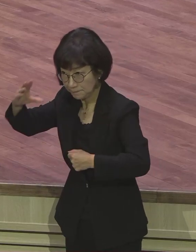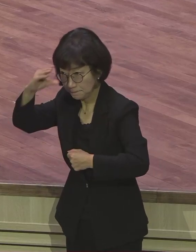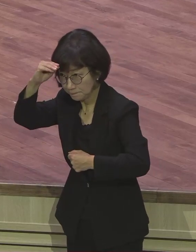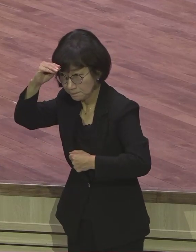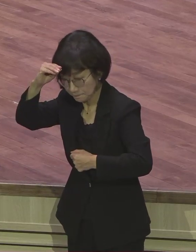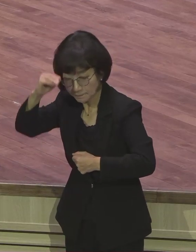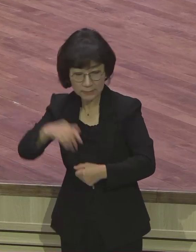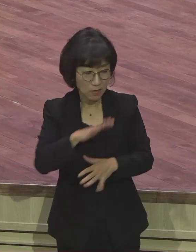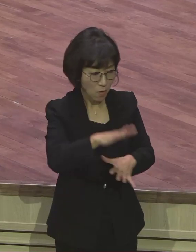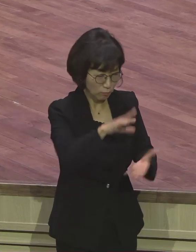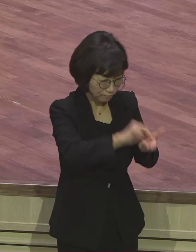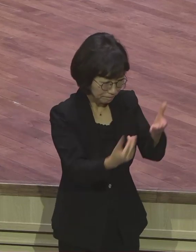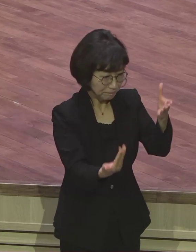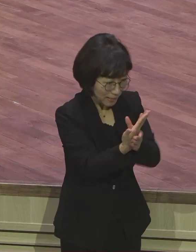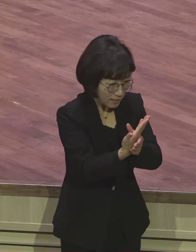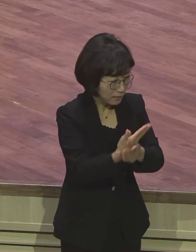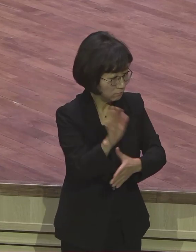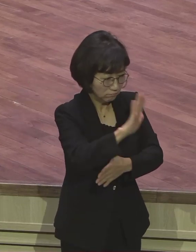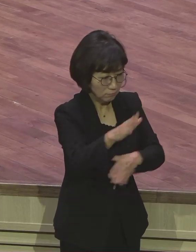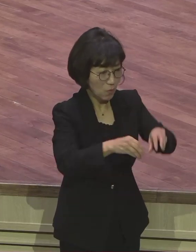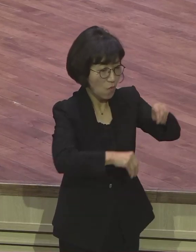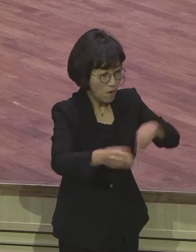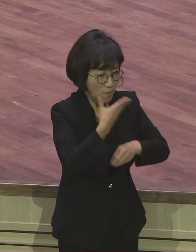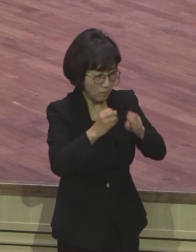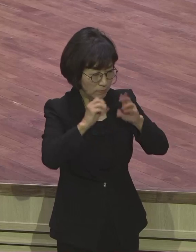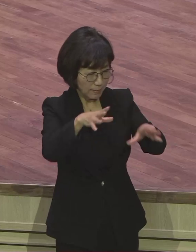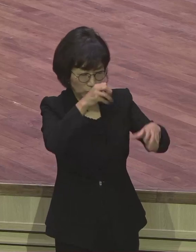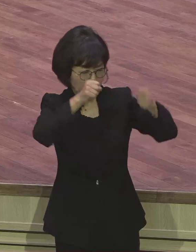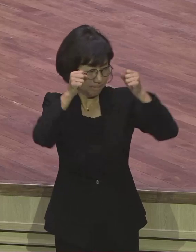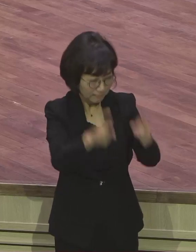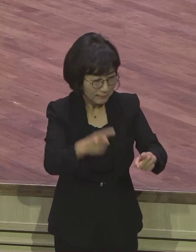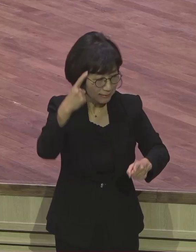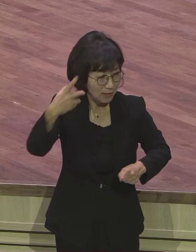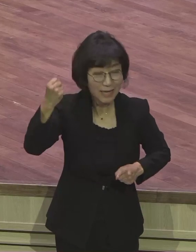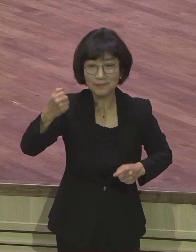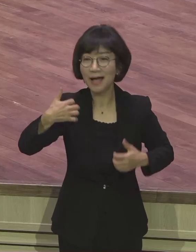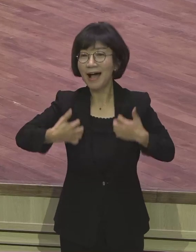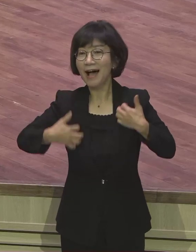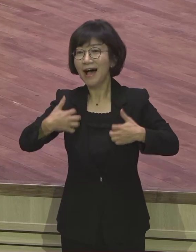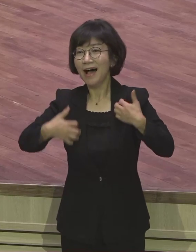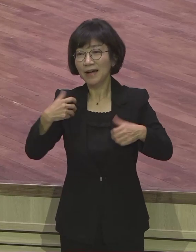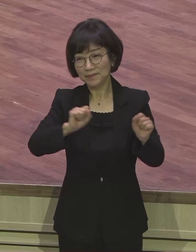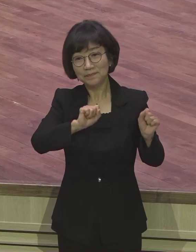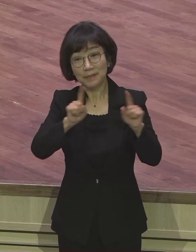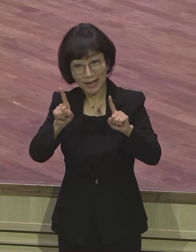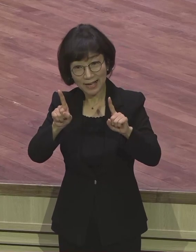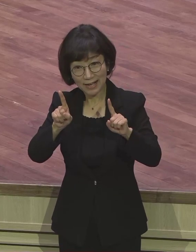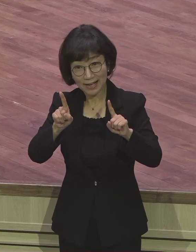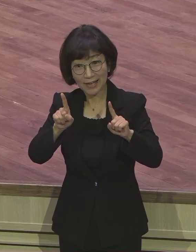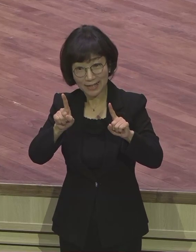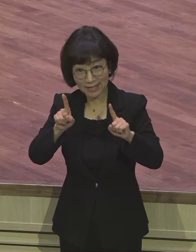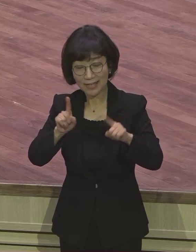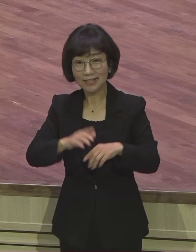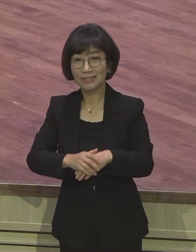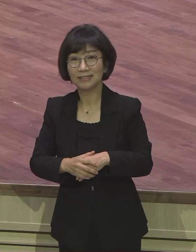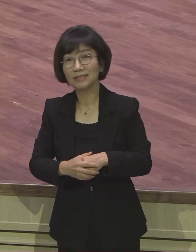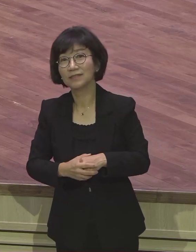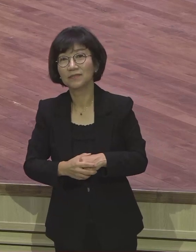바라보면 여러분의 기뻄이 회복됩니다. 이 아픔이 이 고통이 바울처럼 더 합니까? 새우랑 찼어요 여러분.